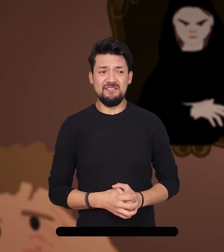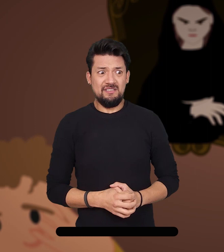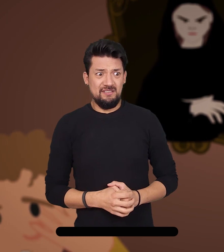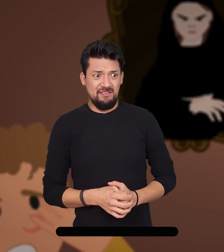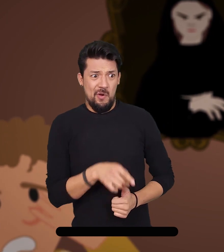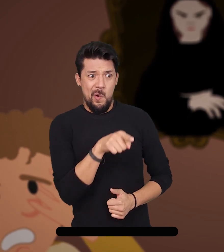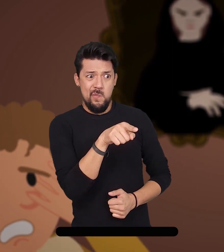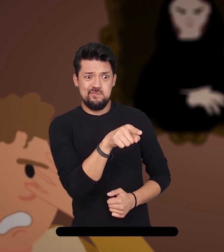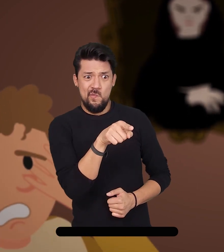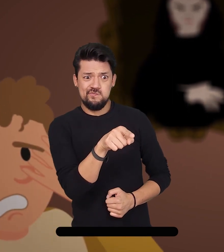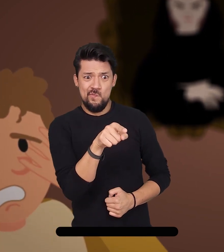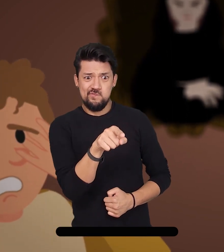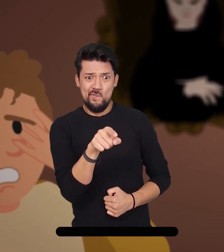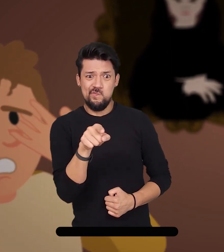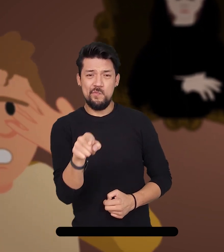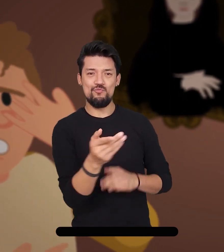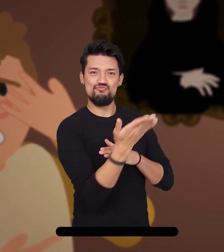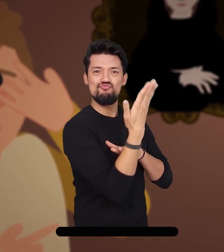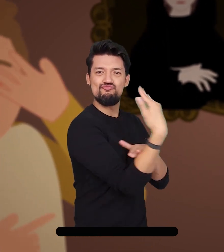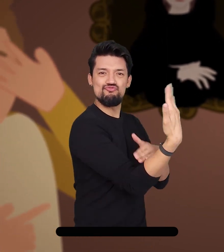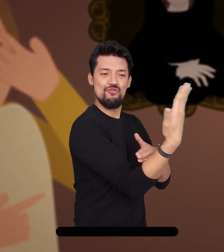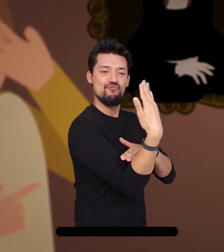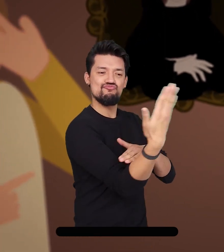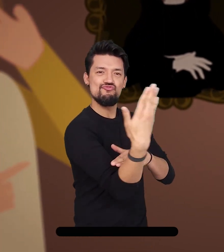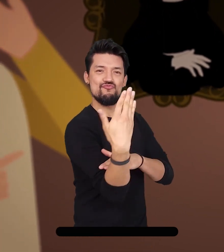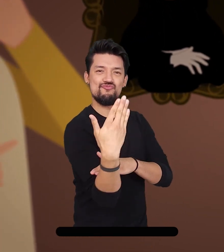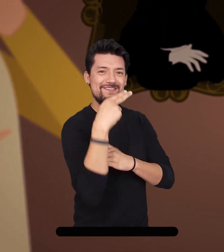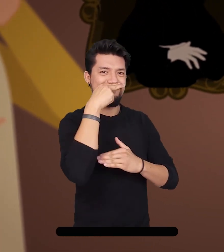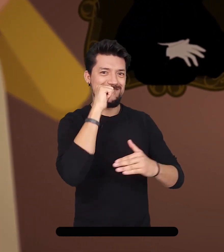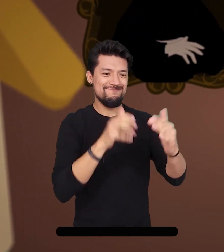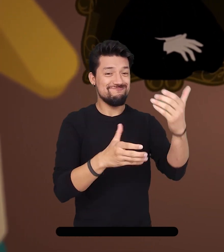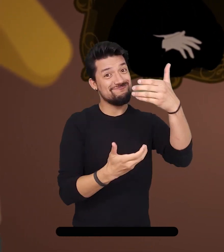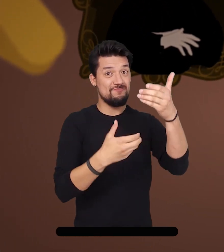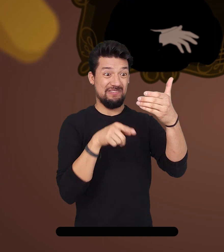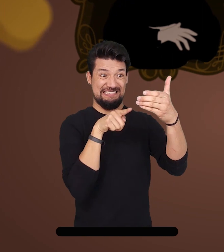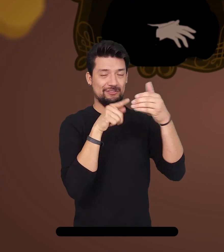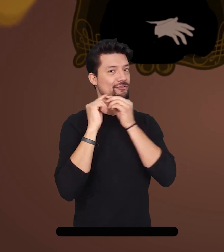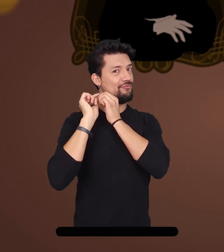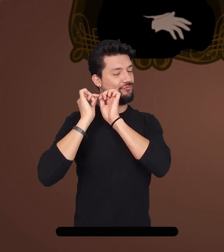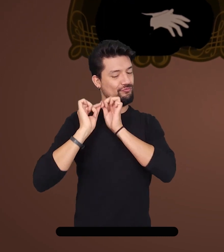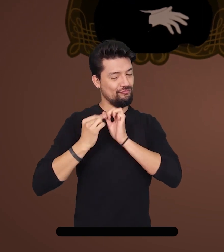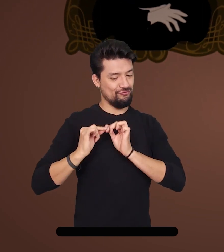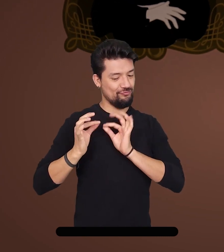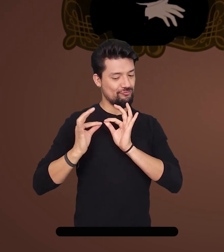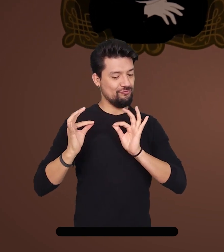En una esquina había varias muñecas sentadas. Tenían dos